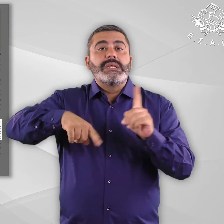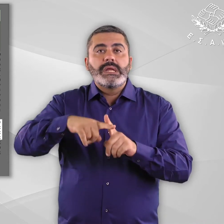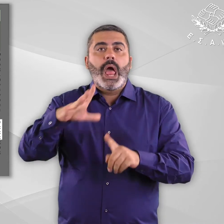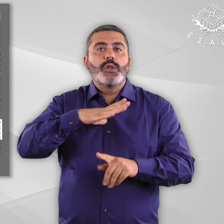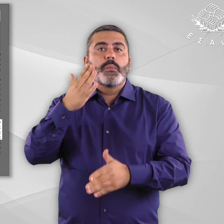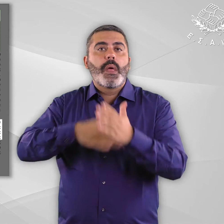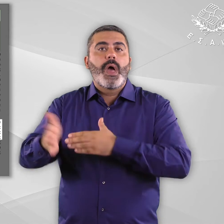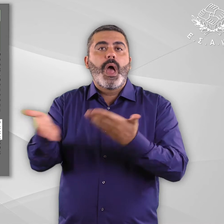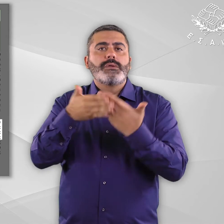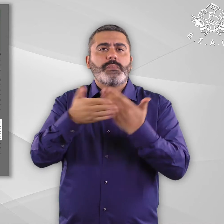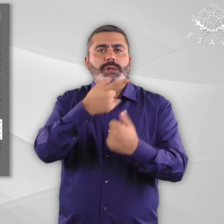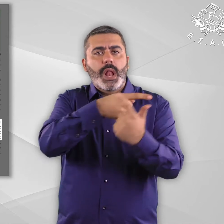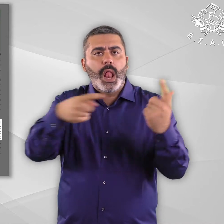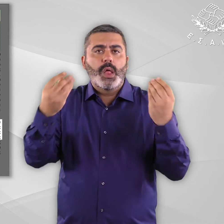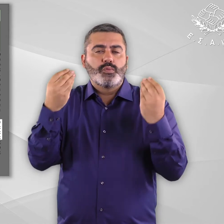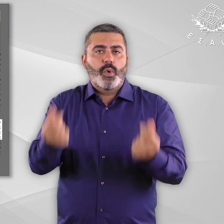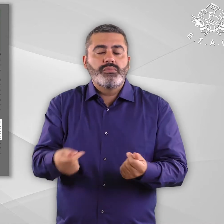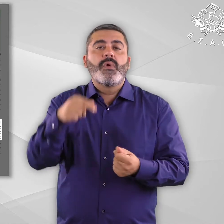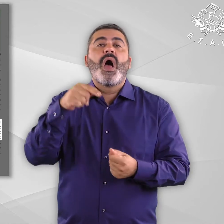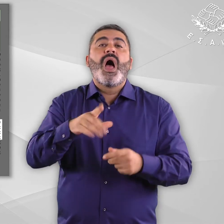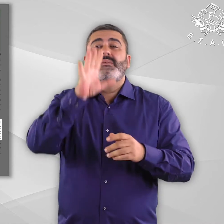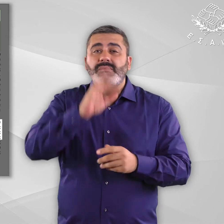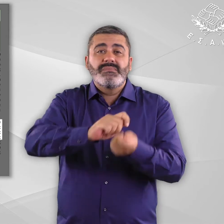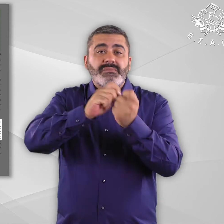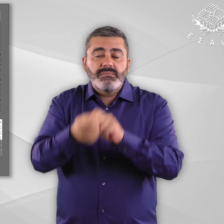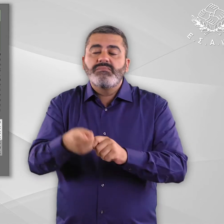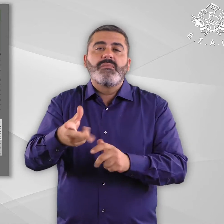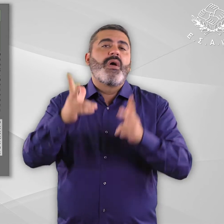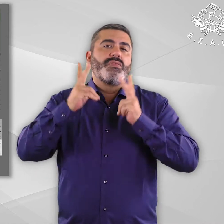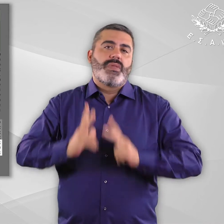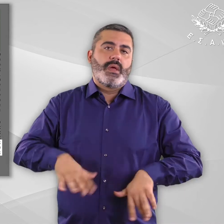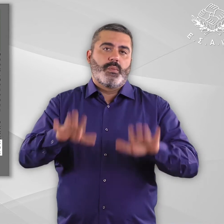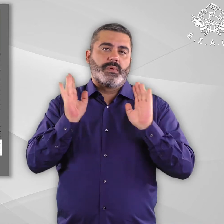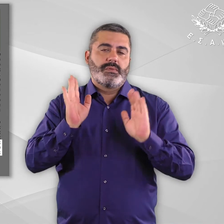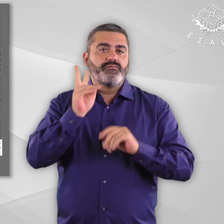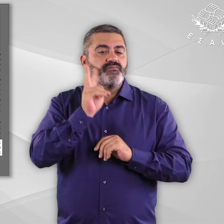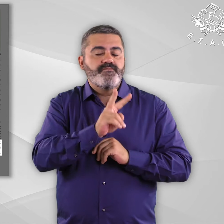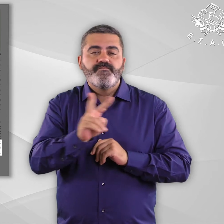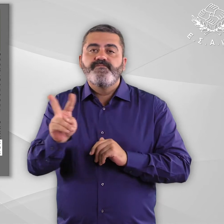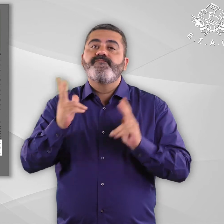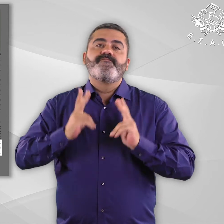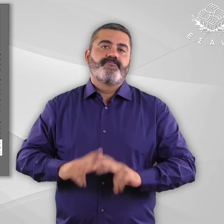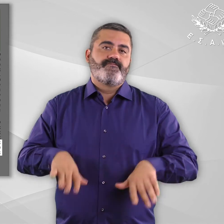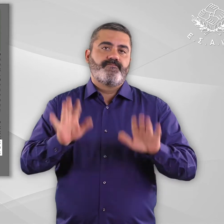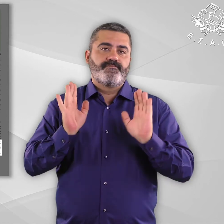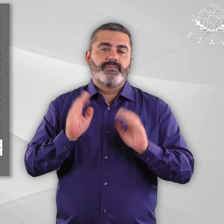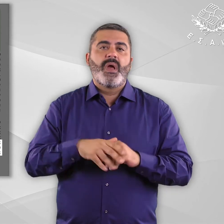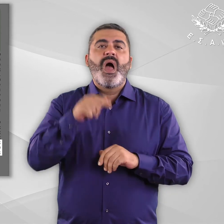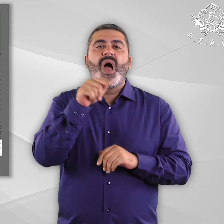αναπηρία, σε πολλές περιπτώσεις η εφαρμογή της είναι μη ικανοποιητική. Σε αρκετές περιπτώσεις, αυτή η πλημελής εφαρμογή των